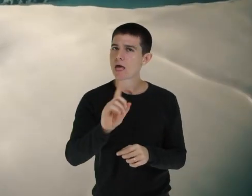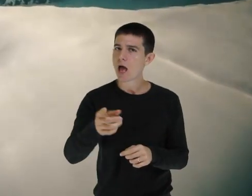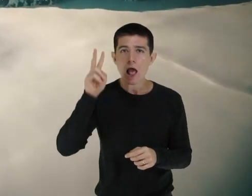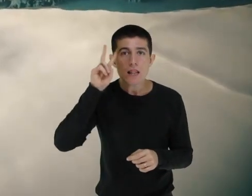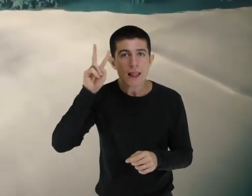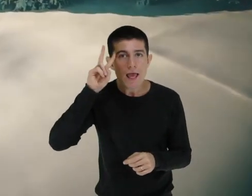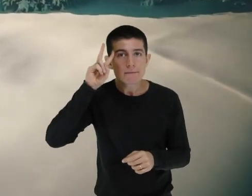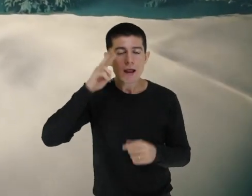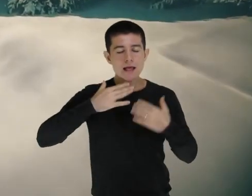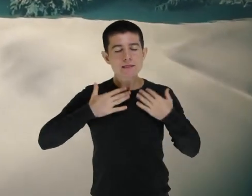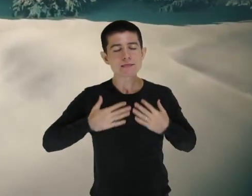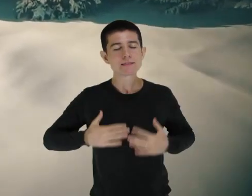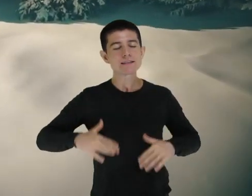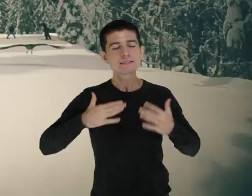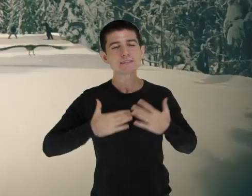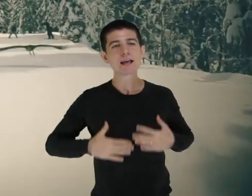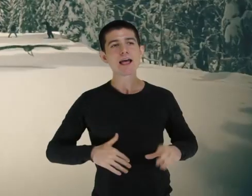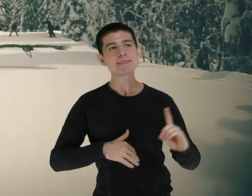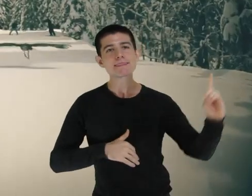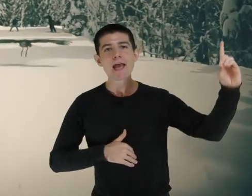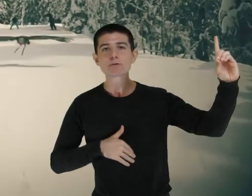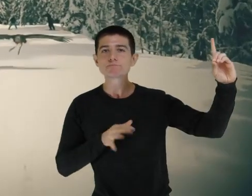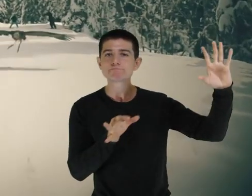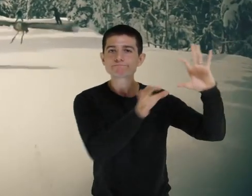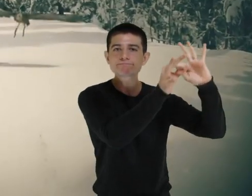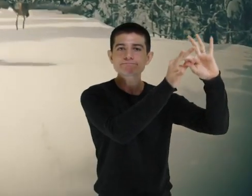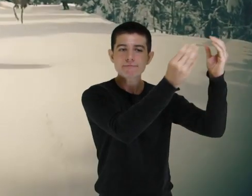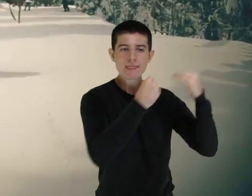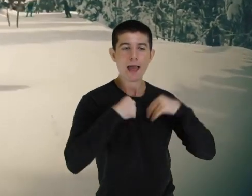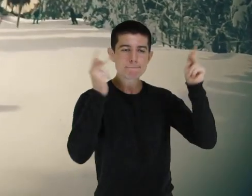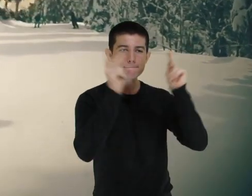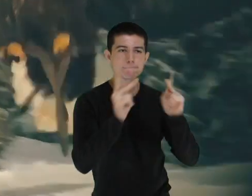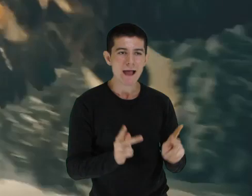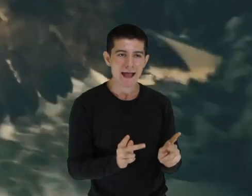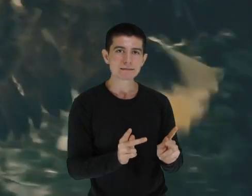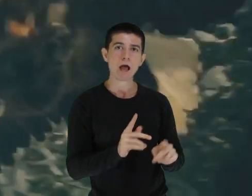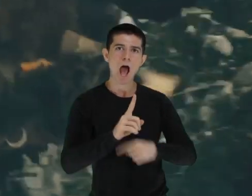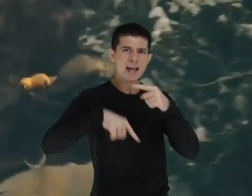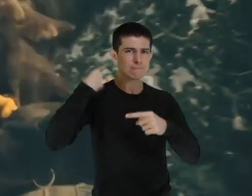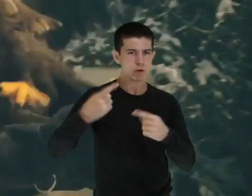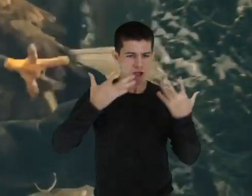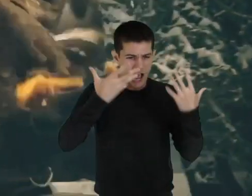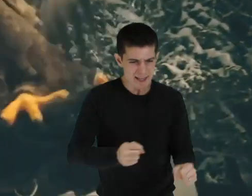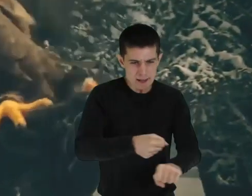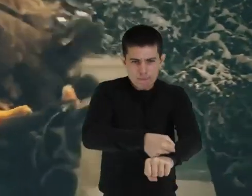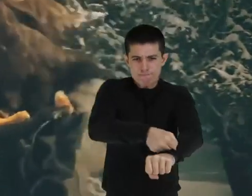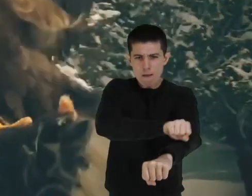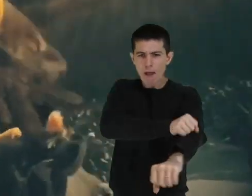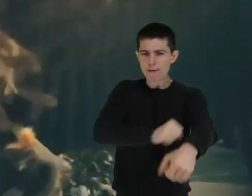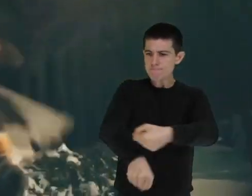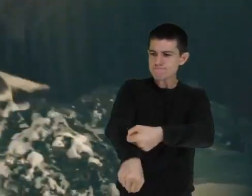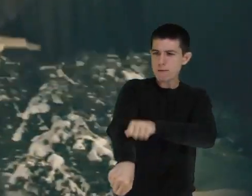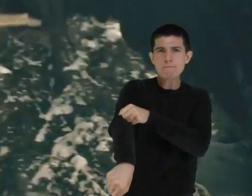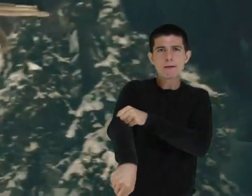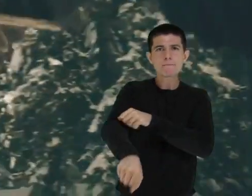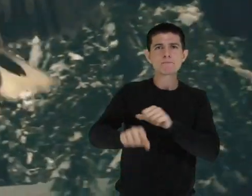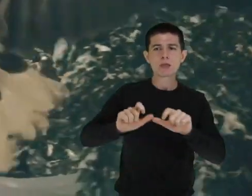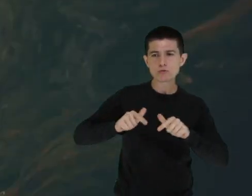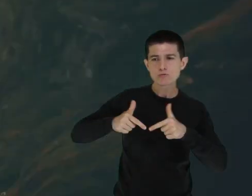descansar na paz de nosso Deus e depois partir para a luta, como quem vai a uma festa, sabendo que além